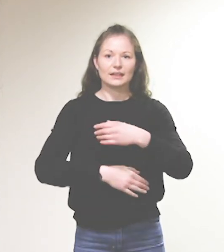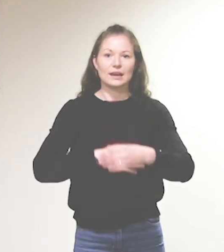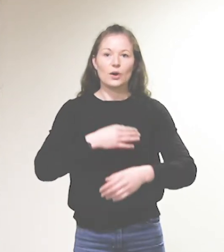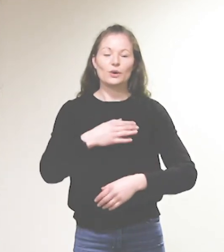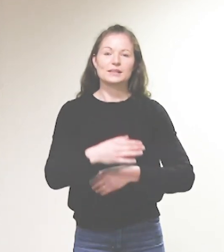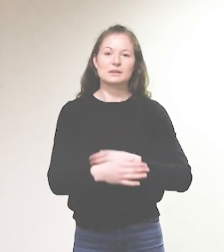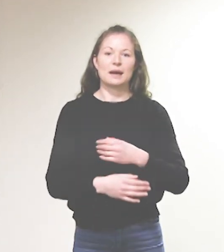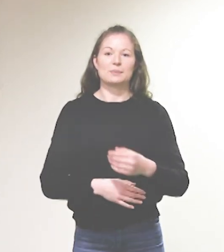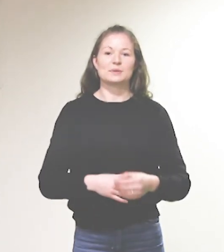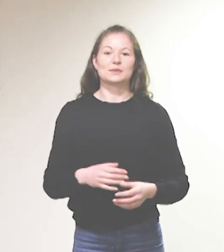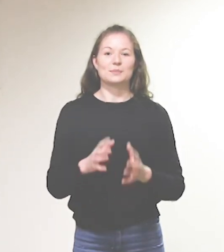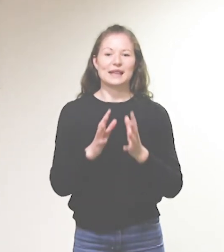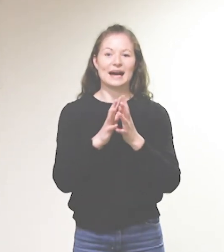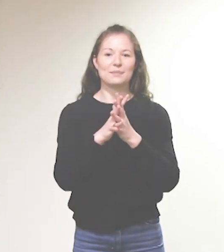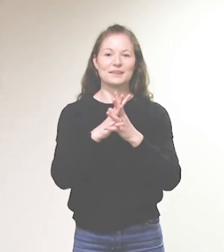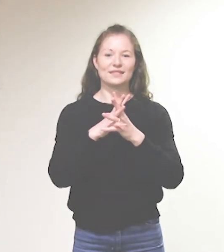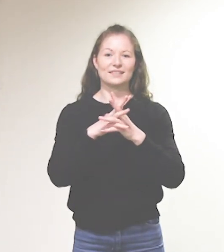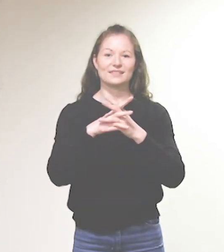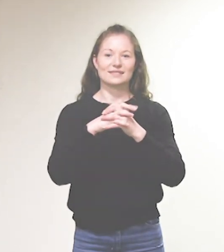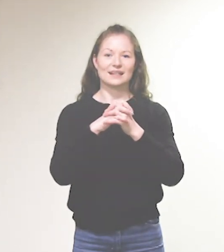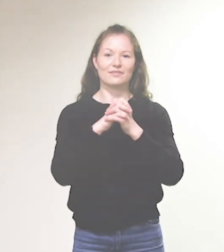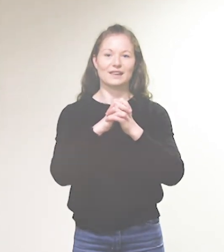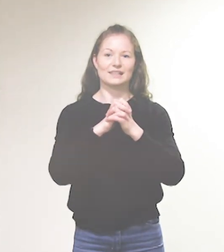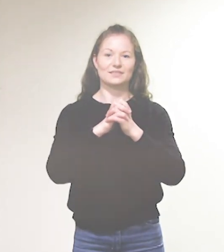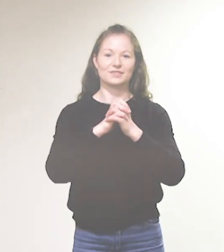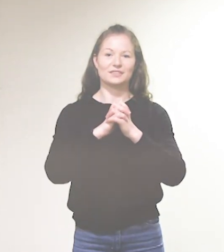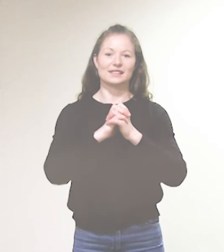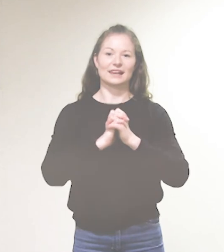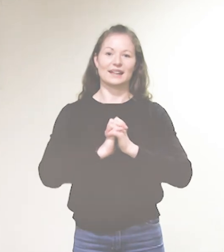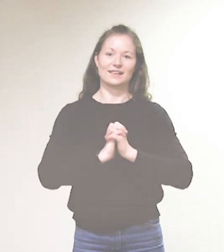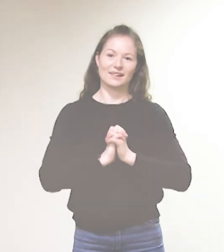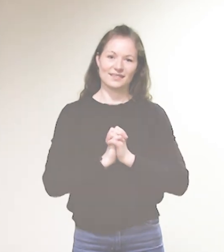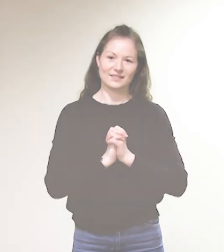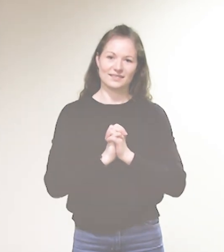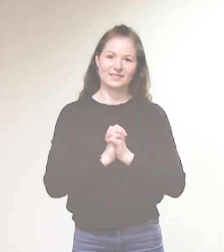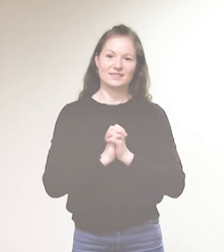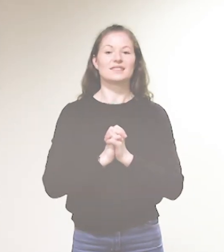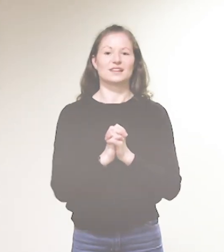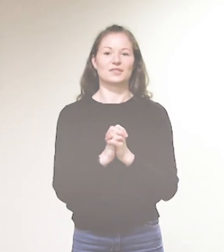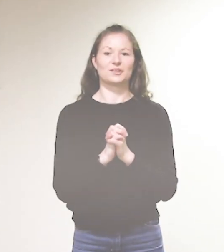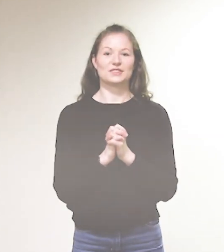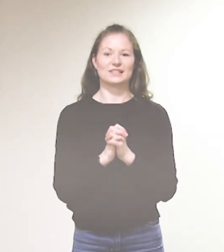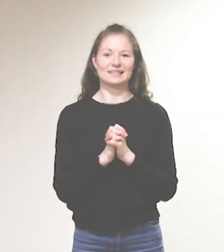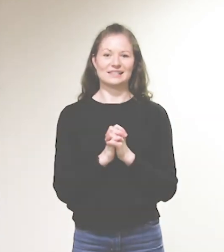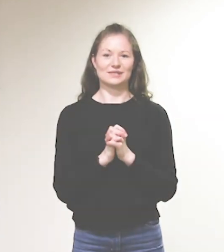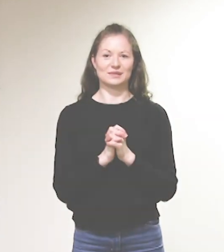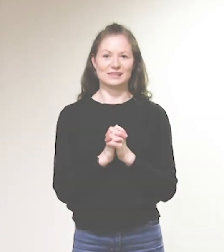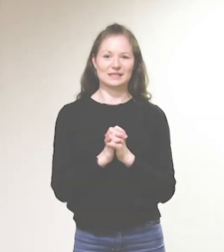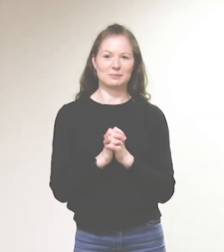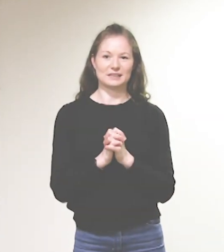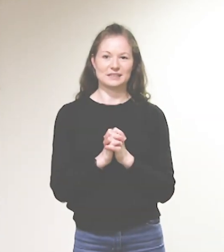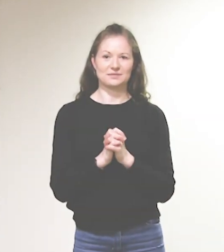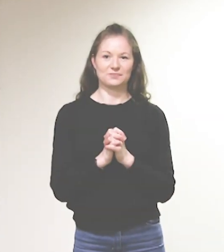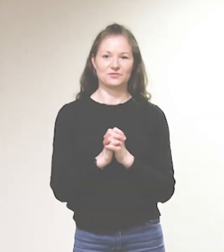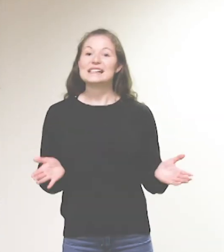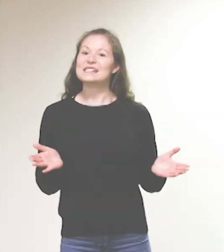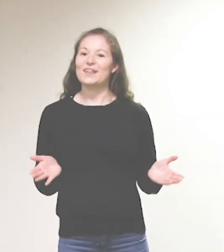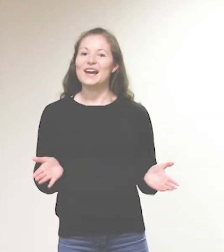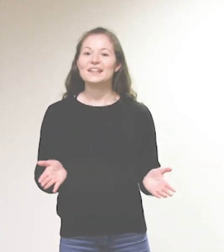Und zum Abschluss kommt Amen. Da falten wir unsere Hände. Und schließen so das Gebet. Das waren